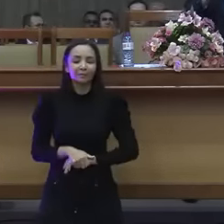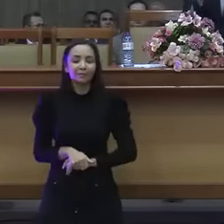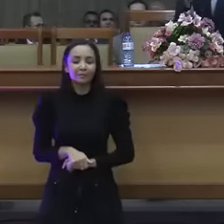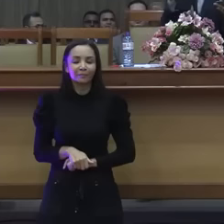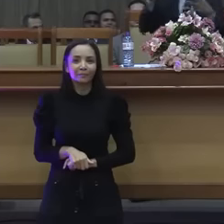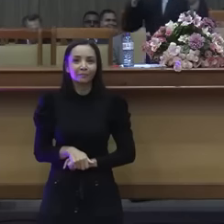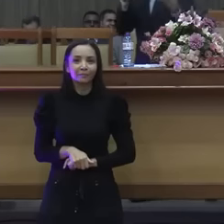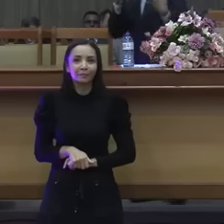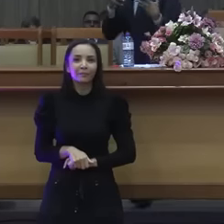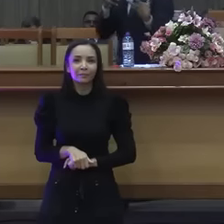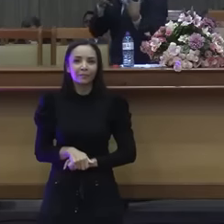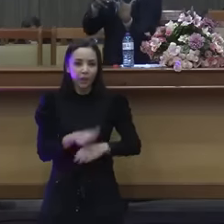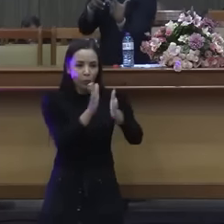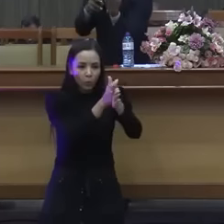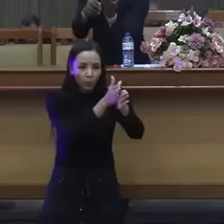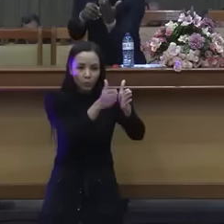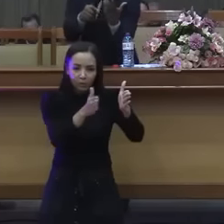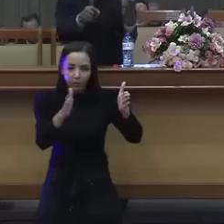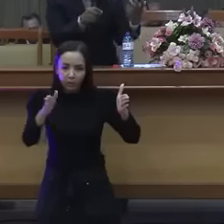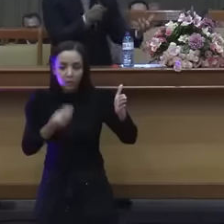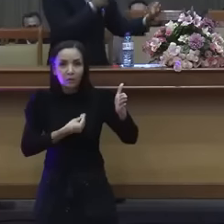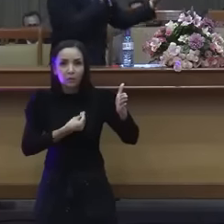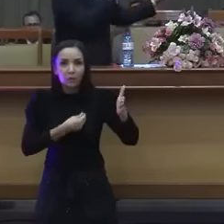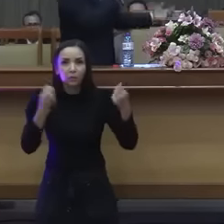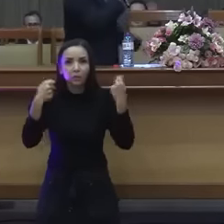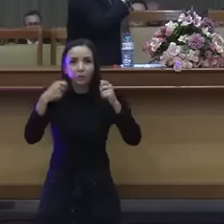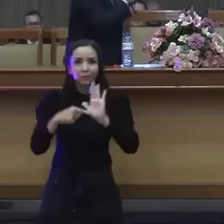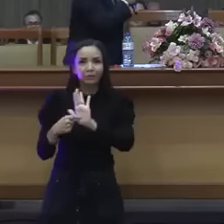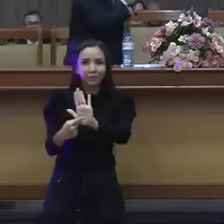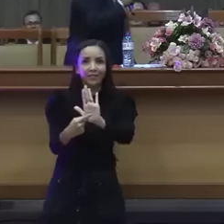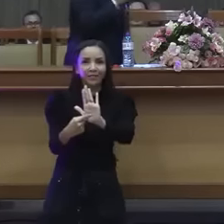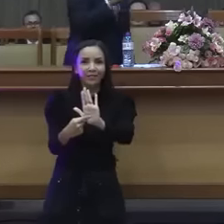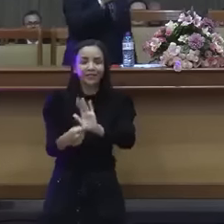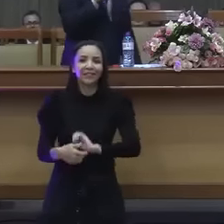É um padrão de vida que eu tenho que mostrar também.